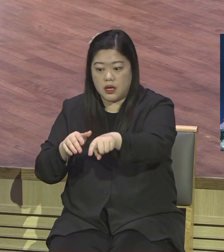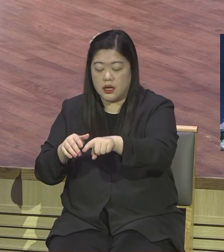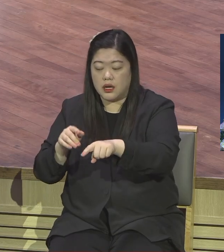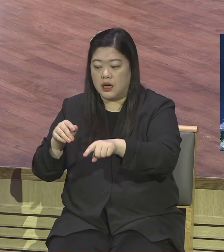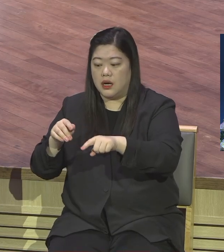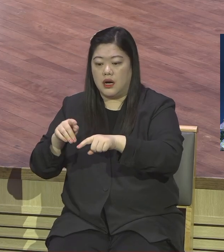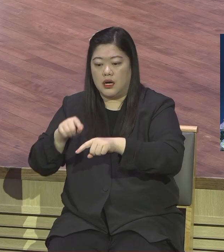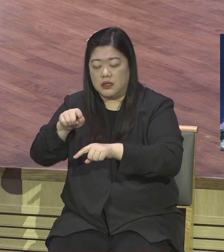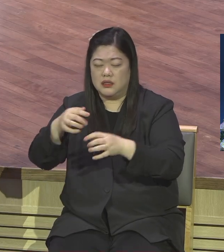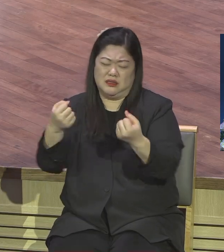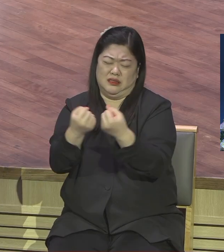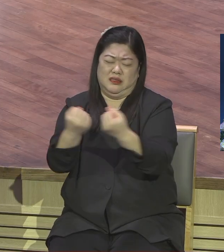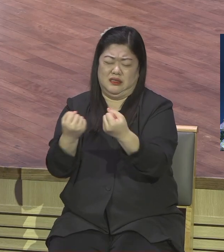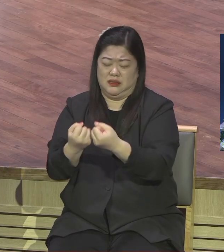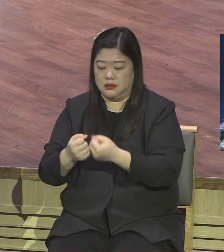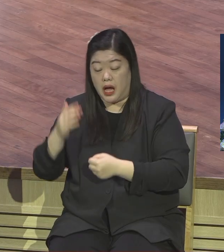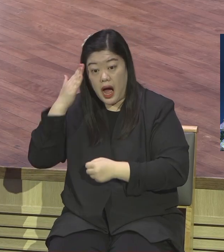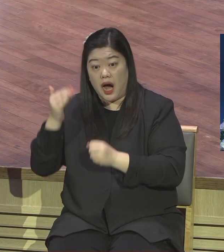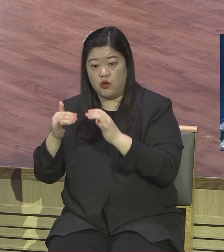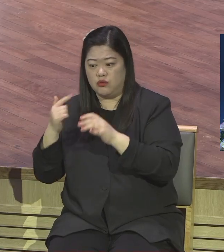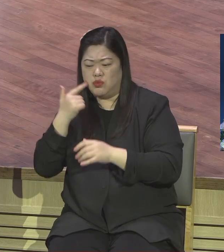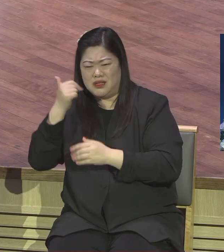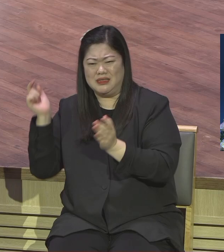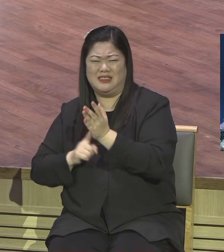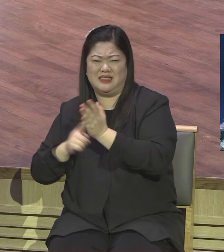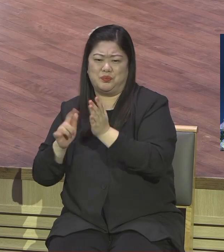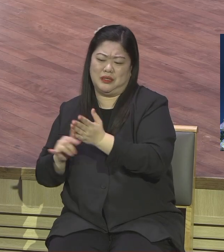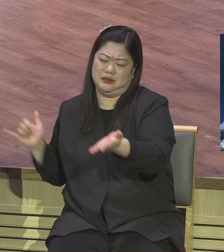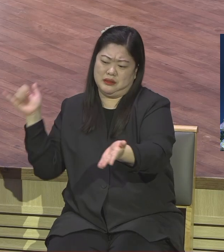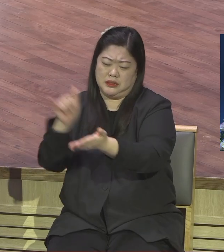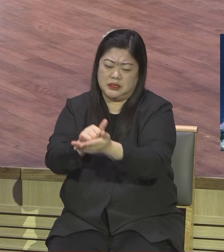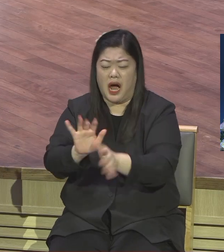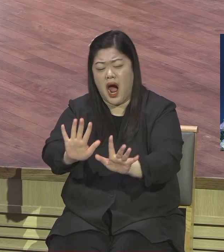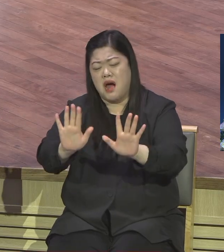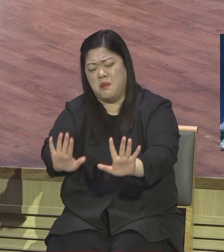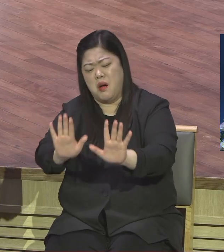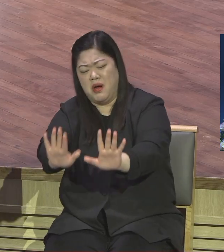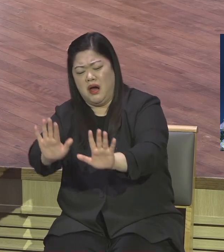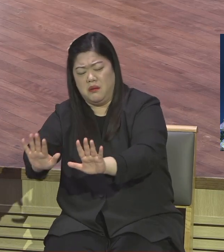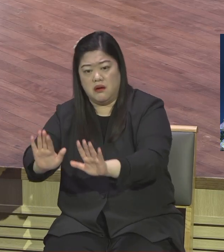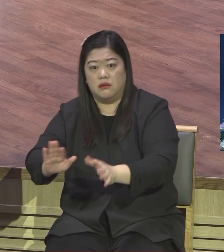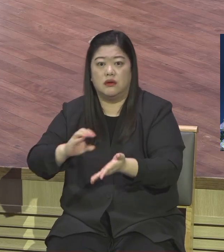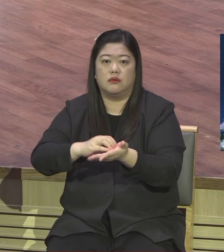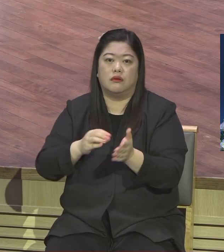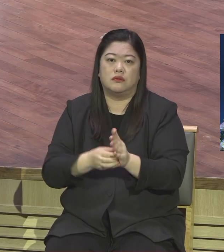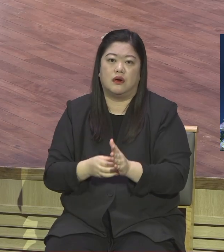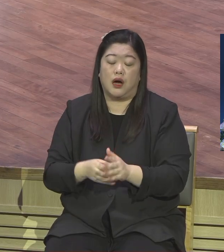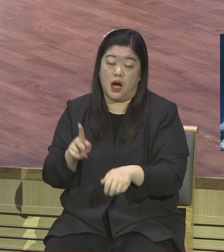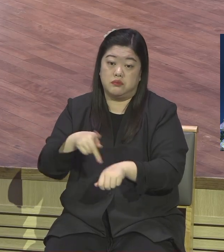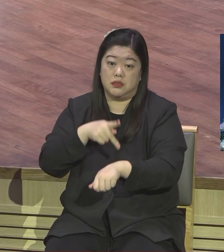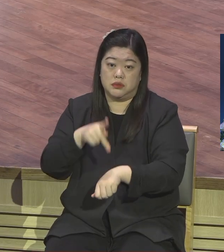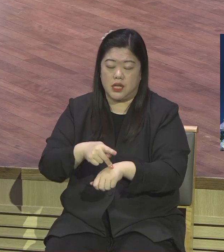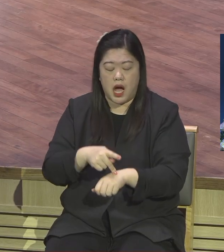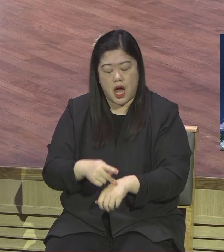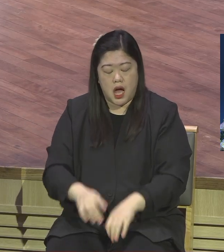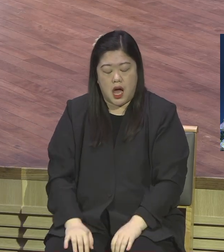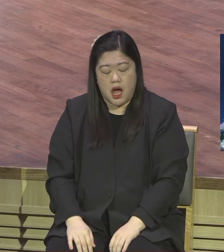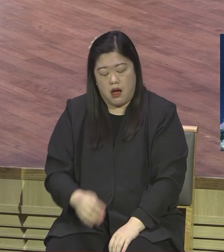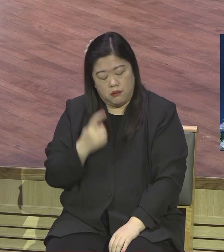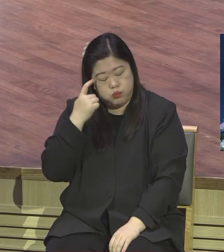싸움 말린다고 이러면 될 수는 없어요. 제가 그런데 그렇게 그 우두머리 한 사람이 지금 우리 다르방에 들어와 있어요.